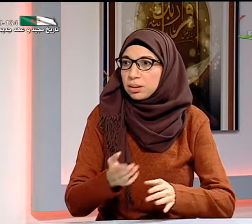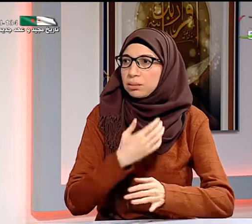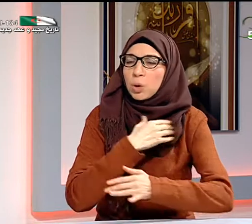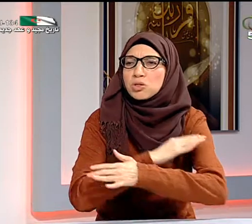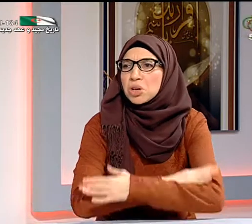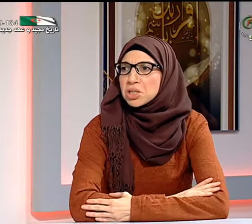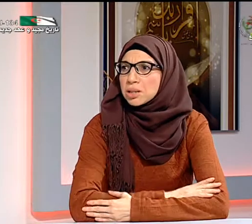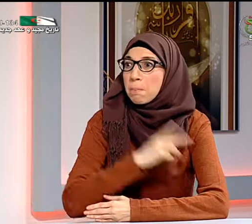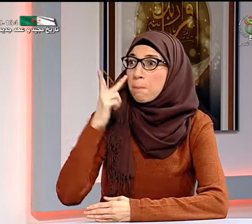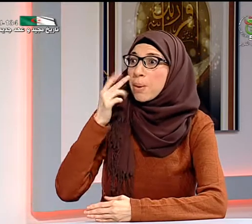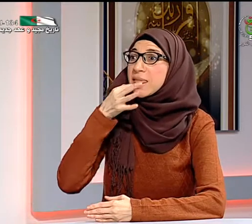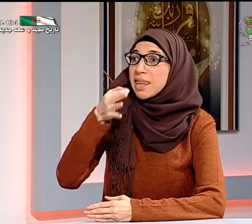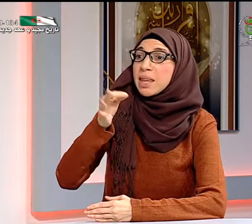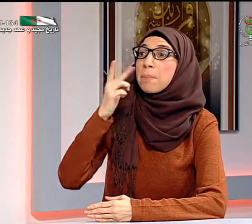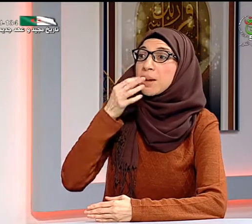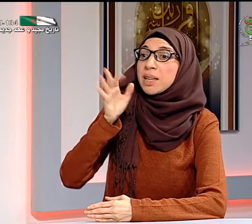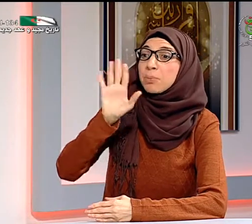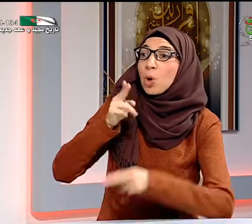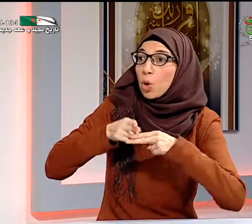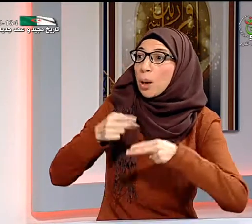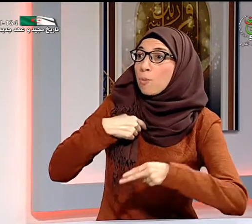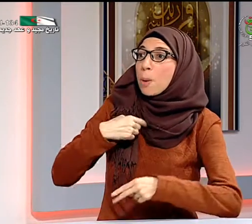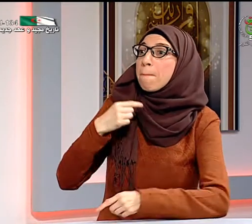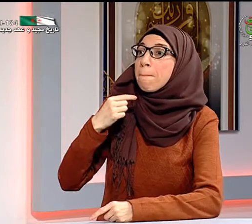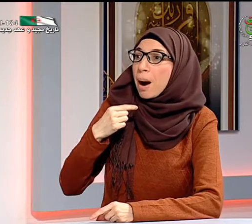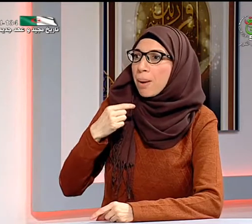الكل ينظرون إلي أنا يعني جلست وكنت